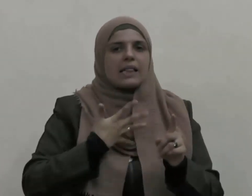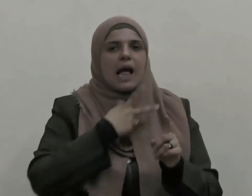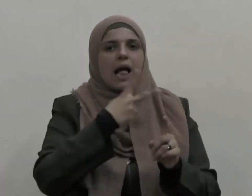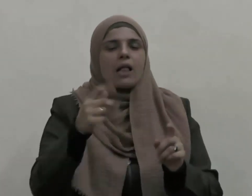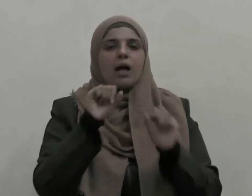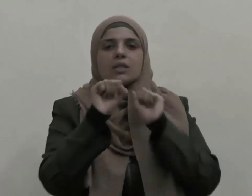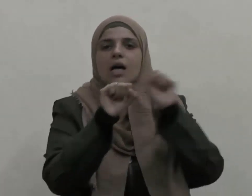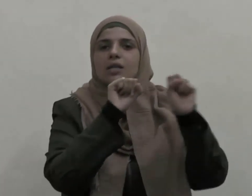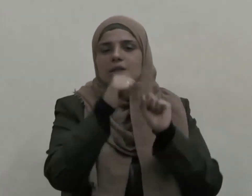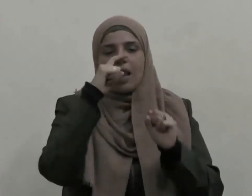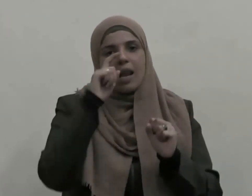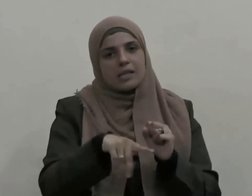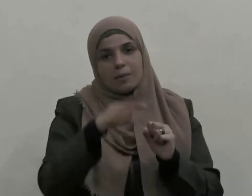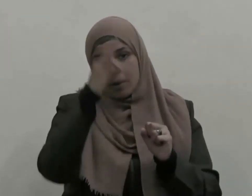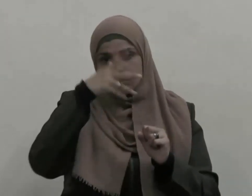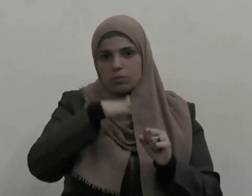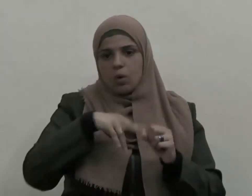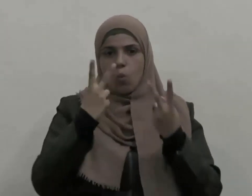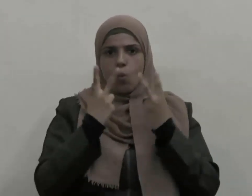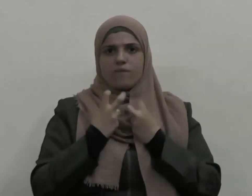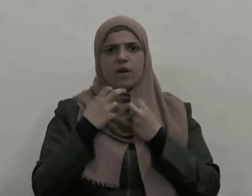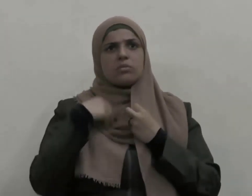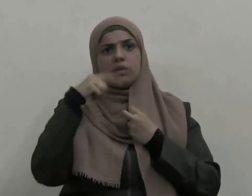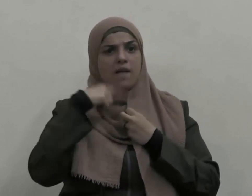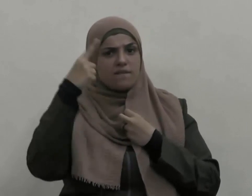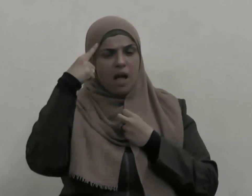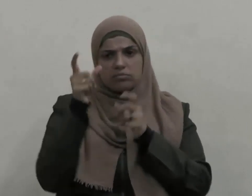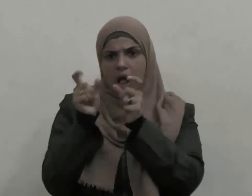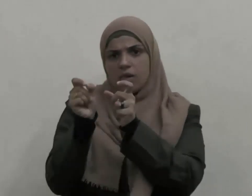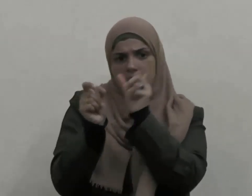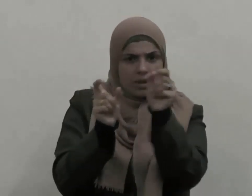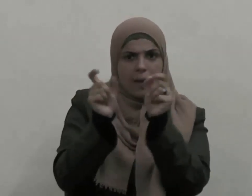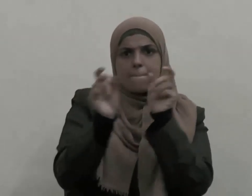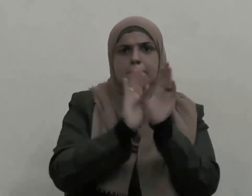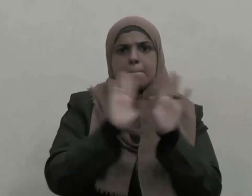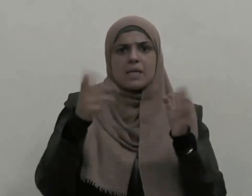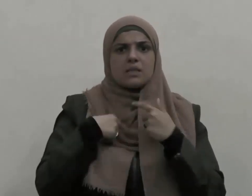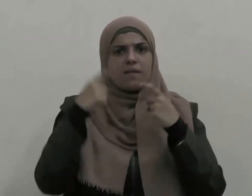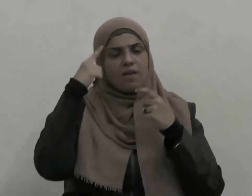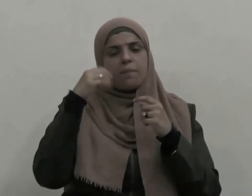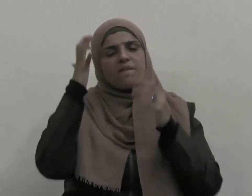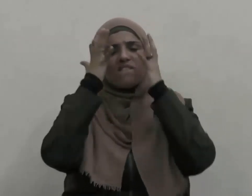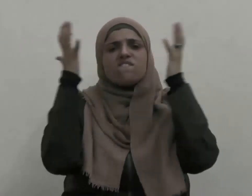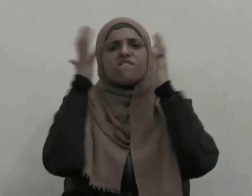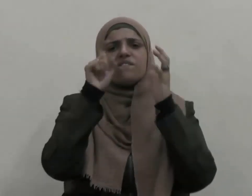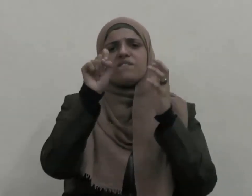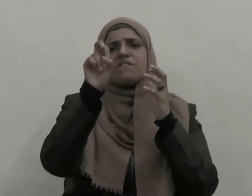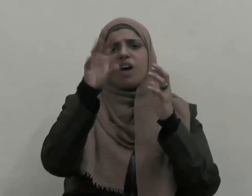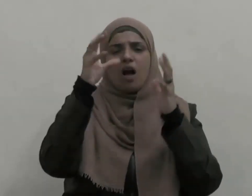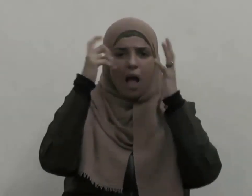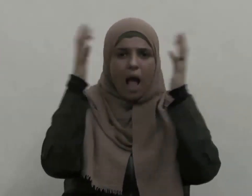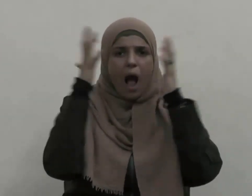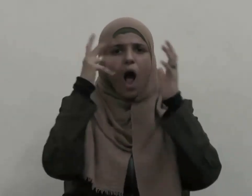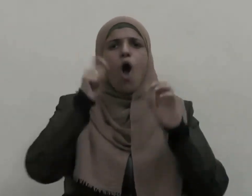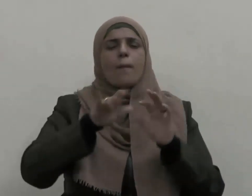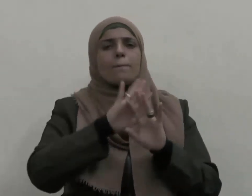تقف حدود الفهم عند بعض مسائل فقه الأحكام على سبيل التلقين أو التلقي